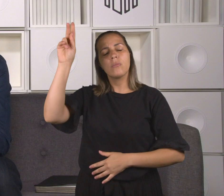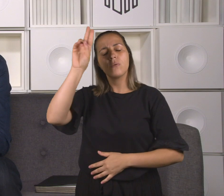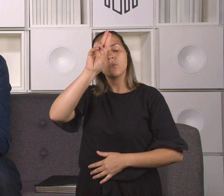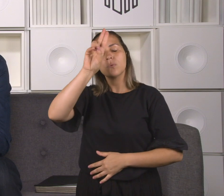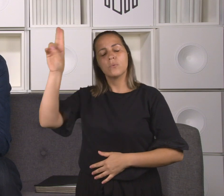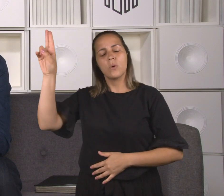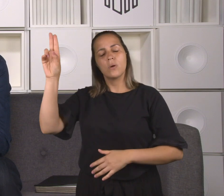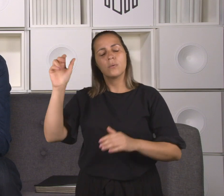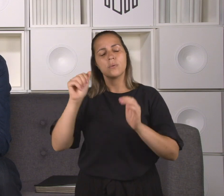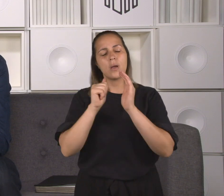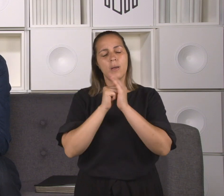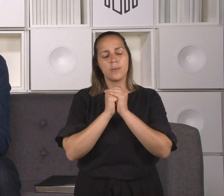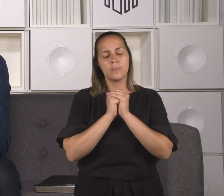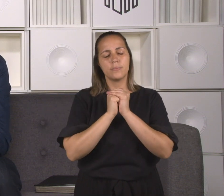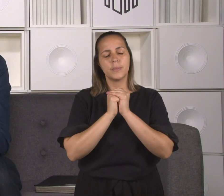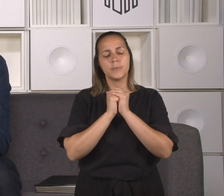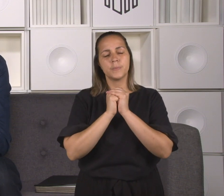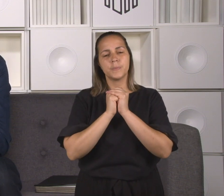Amém.